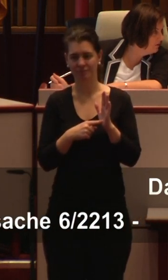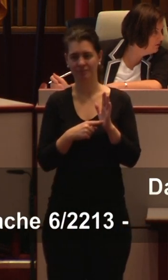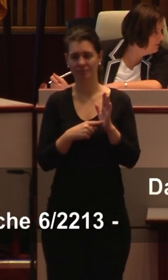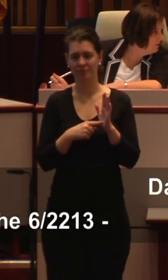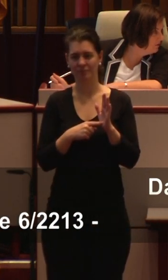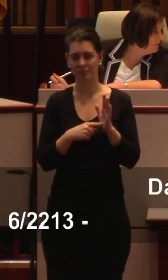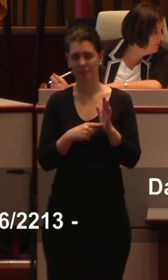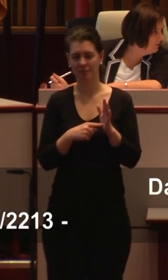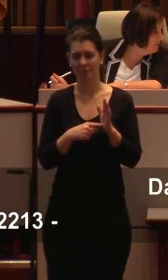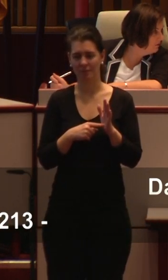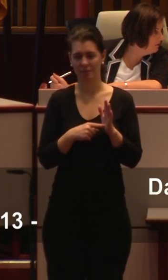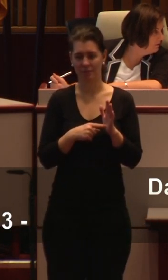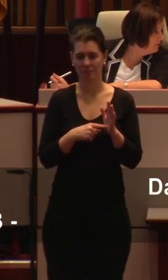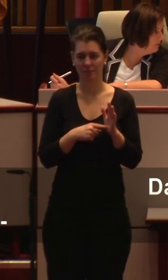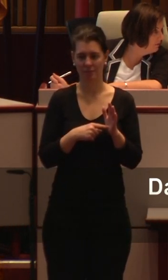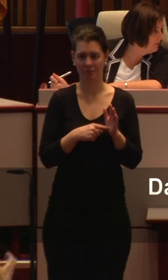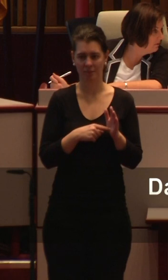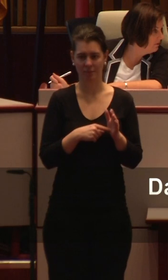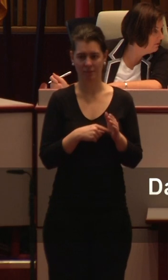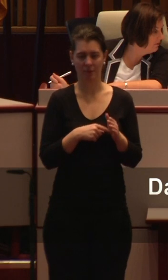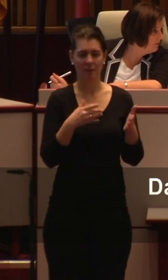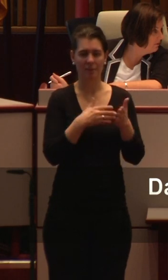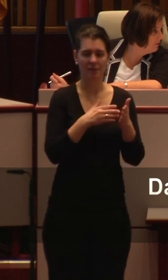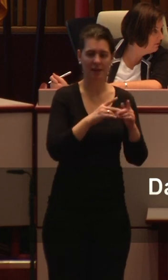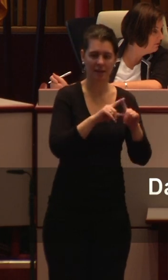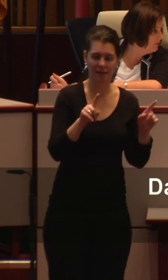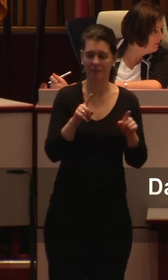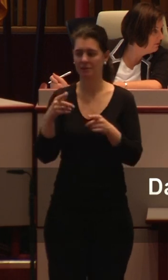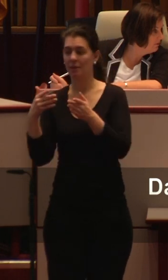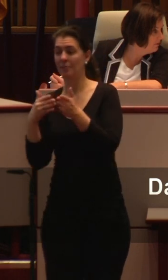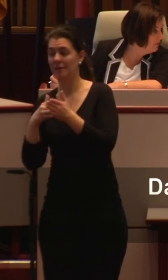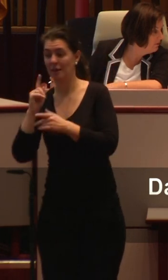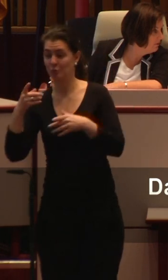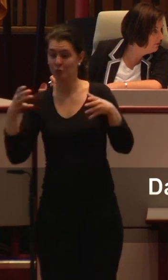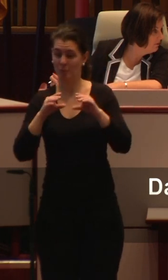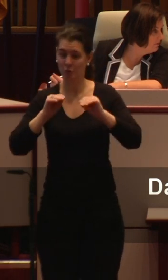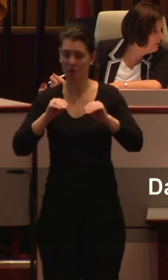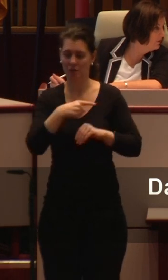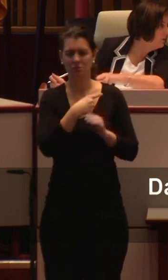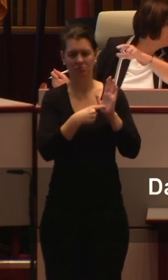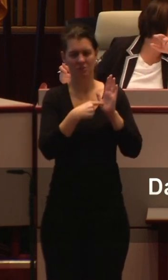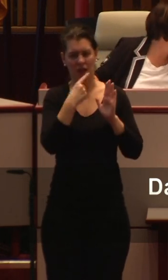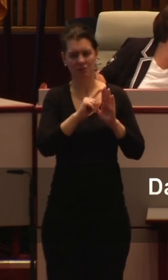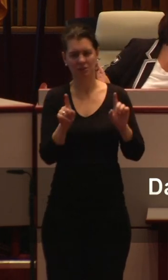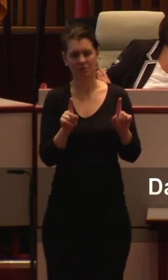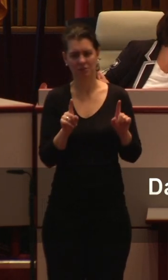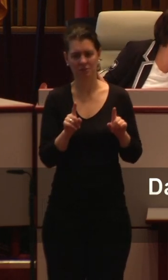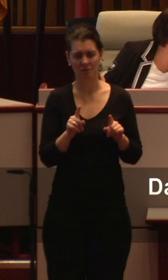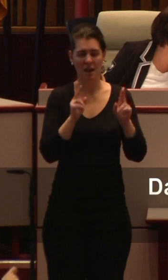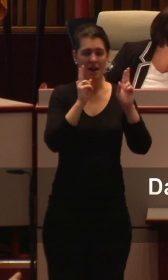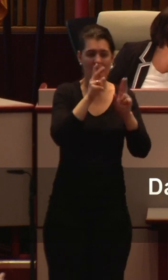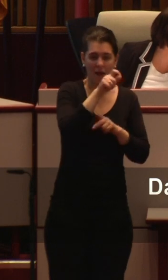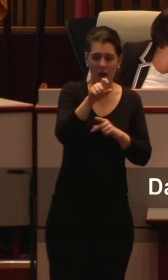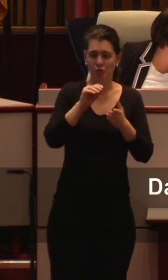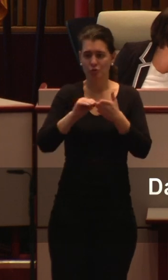gemeinsam zu unterrichten seien. Das Inklusionsexperiment stellt Lehrer, Schüler und Eltern vor zusätzliche Herausforderungen. Schon dadurch, dass